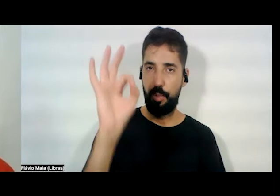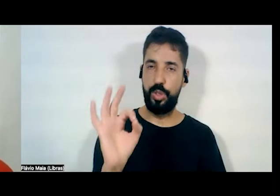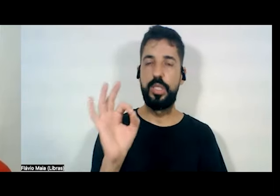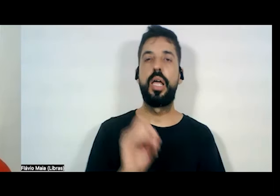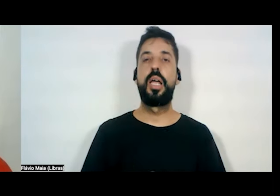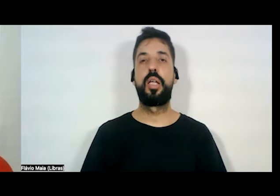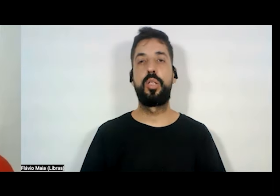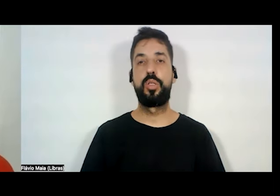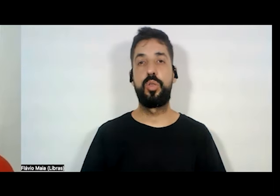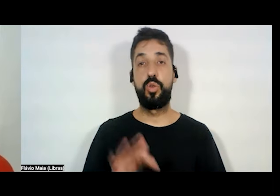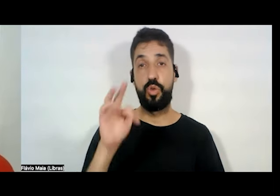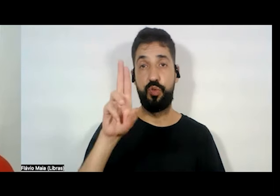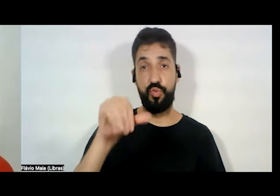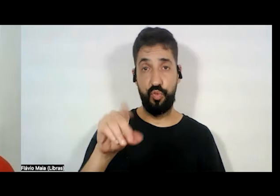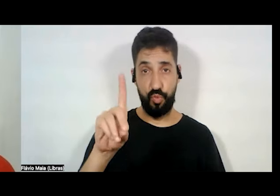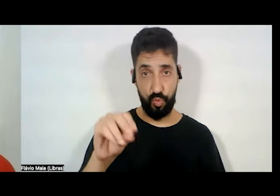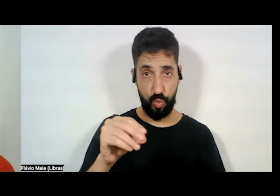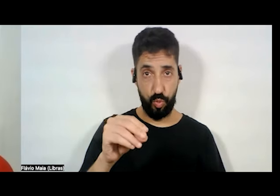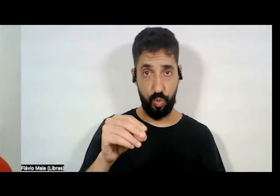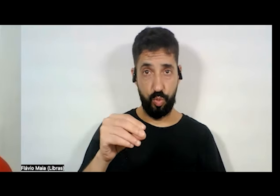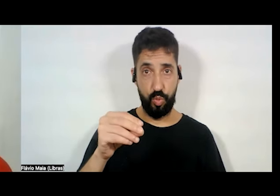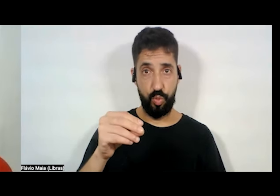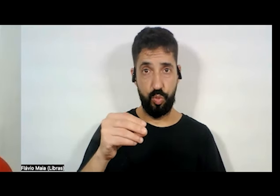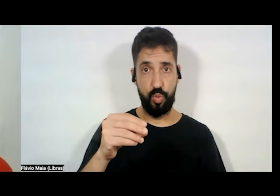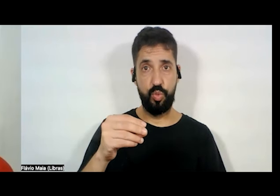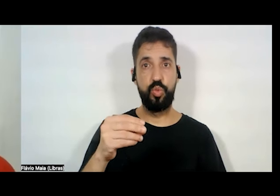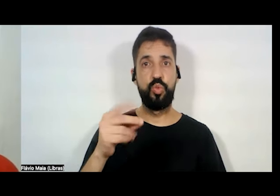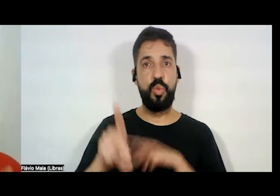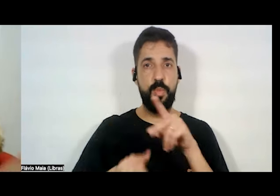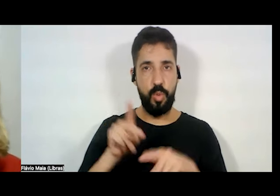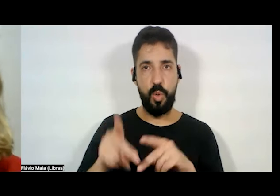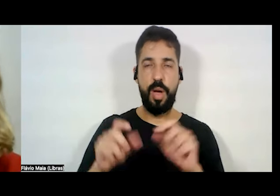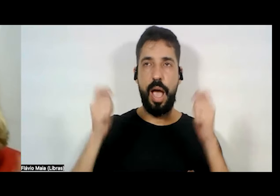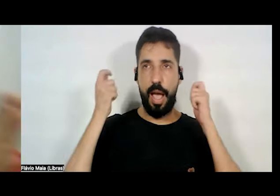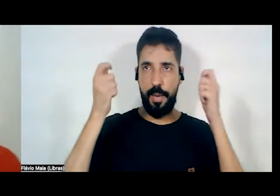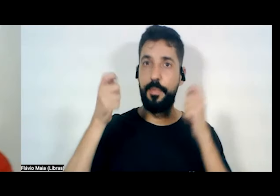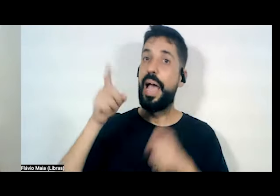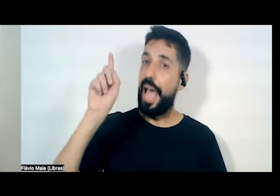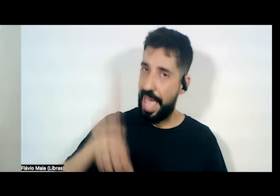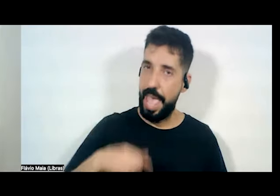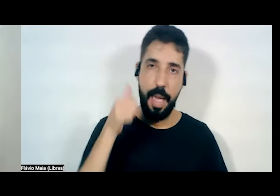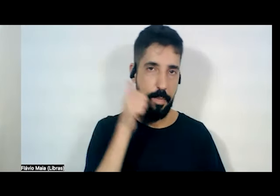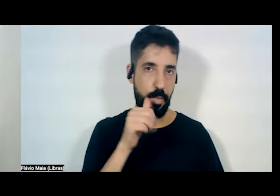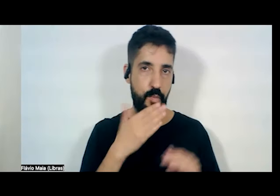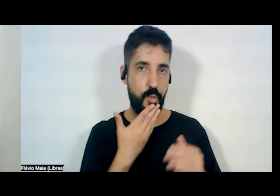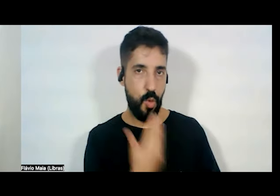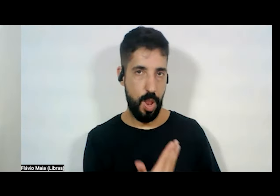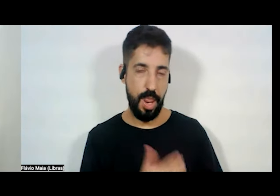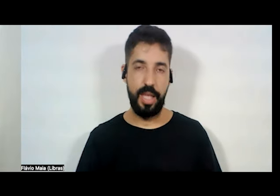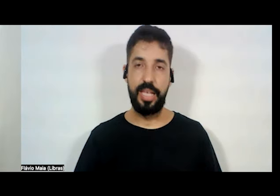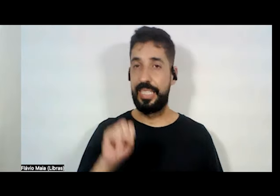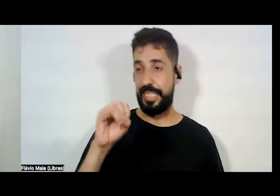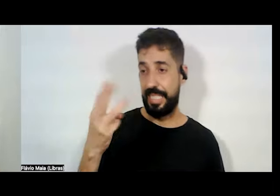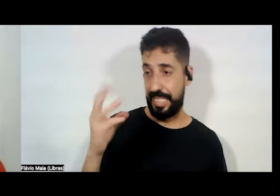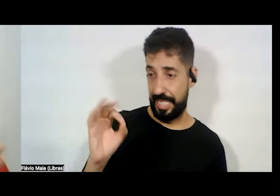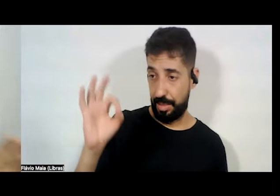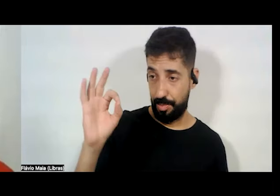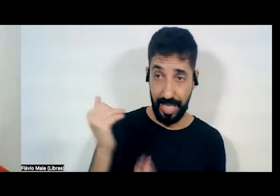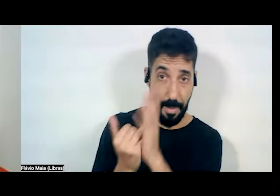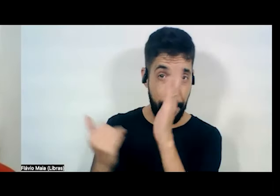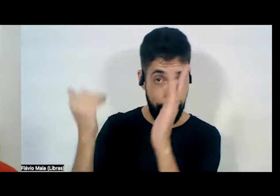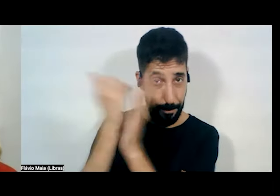fundo público de campanha é para as mulheres. Se tivermos mais do que 30% de mulheres inscritas,